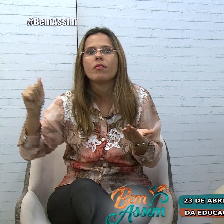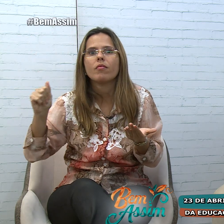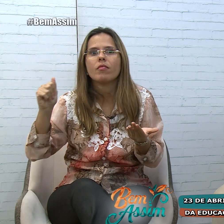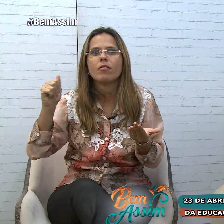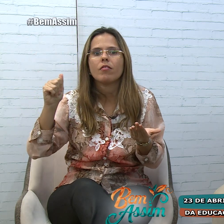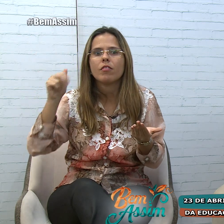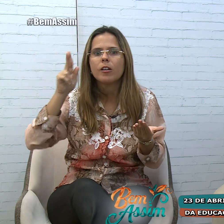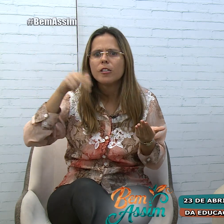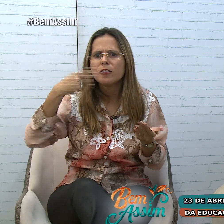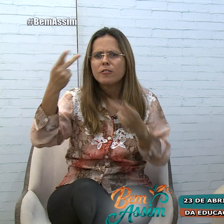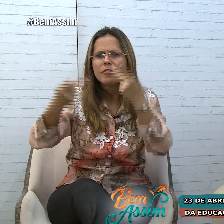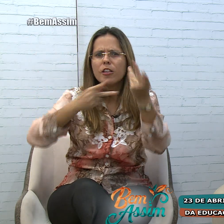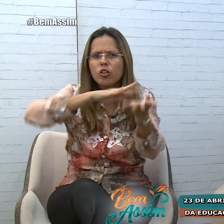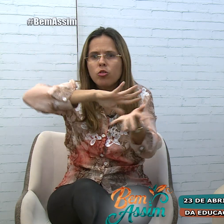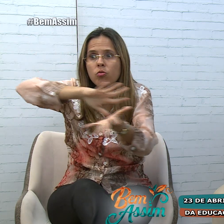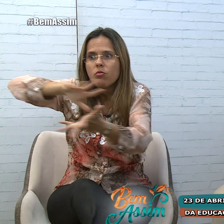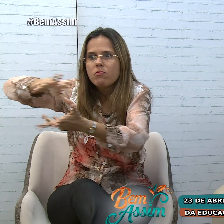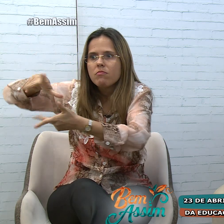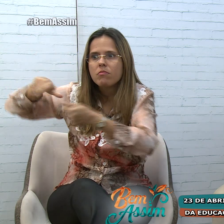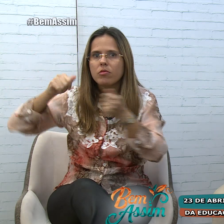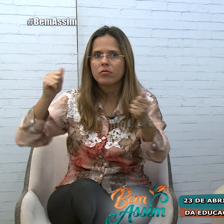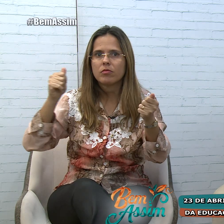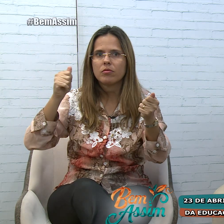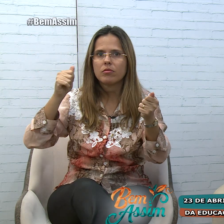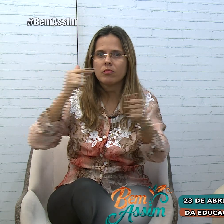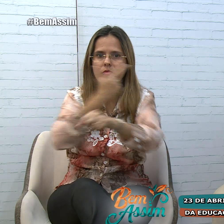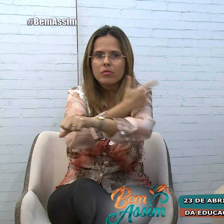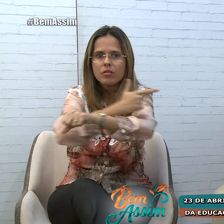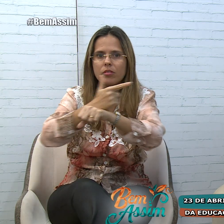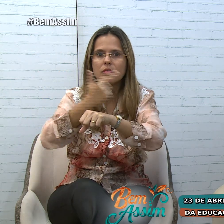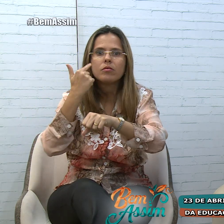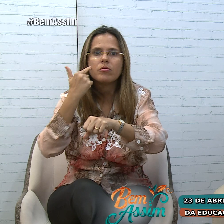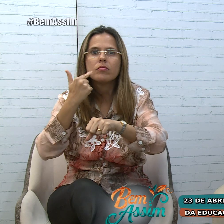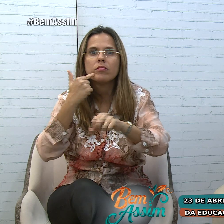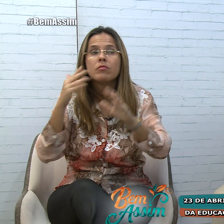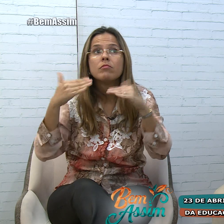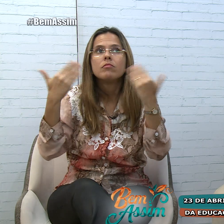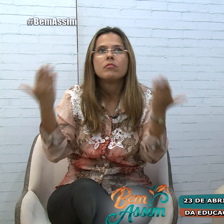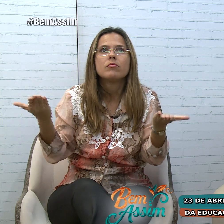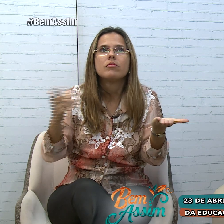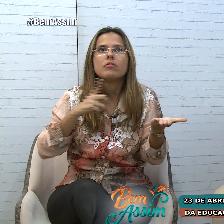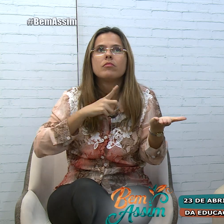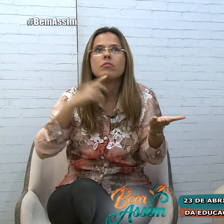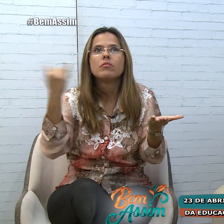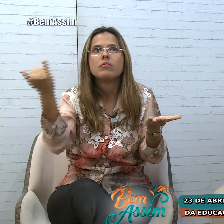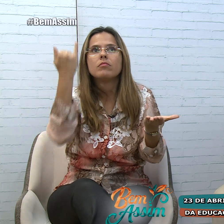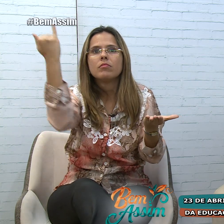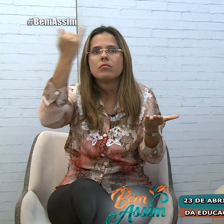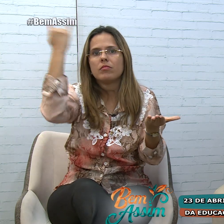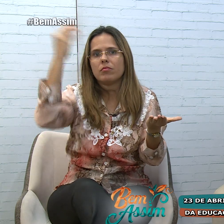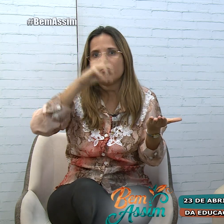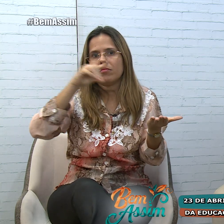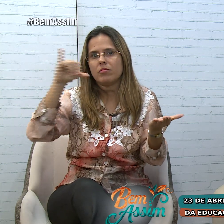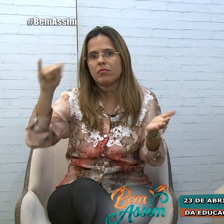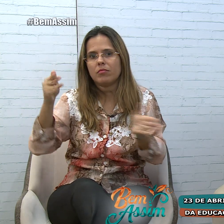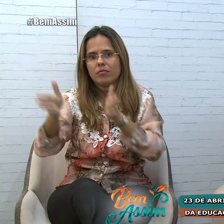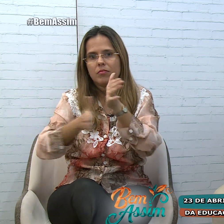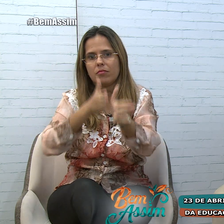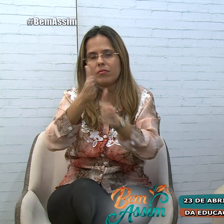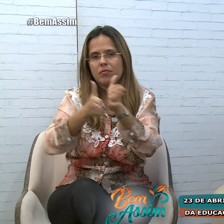para se comemorar a educação dos surdos? E também qual é a importância da gente ter o dia da Libras? Na realidade